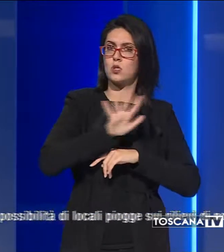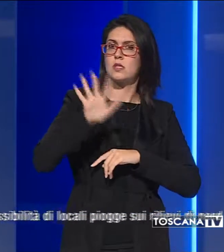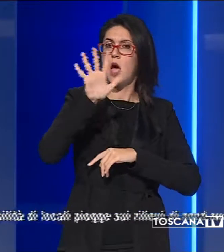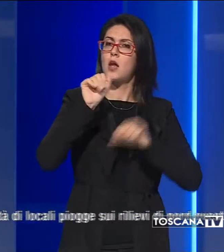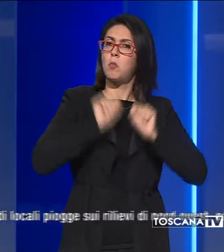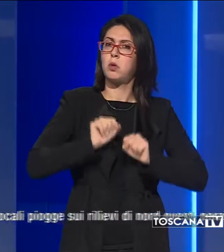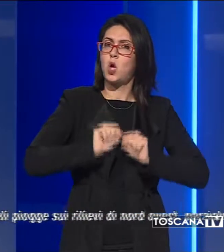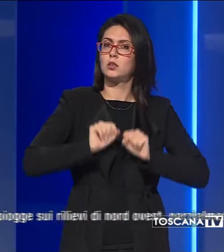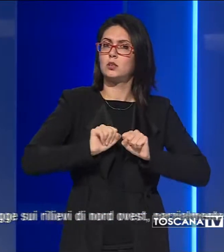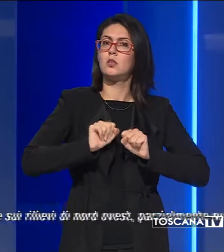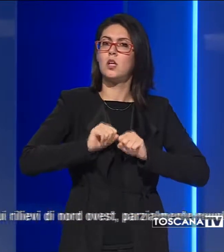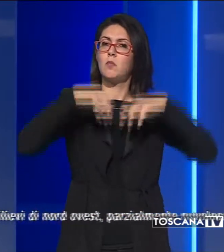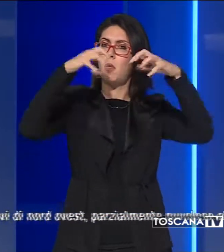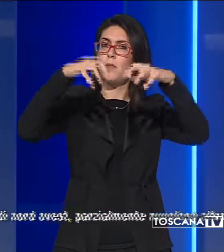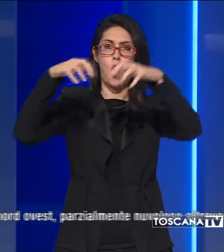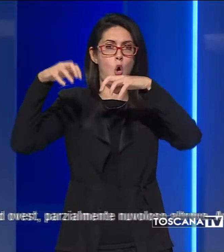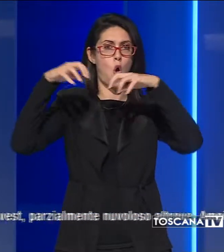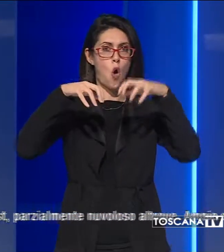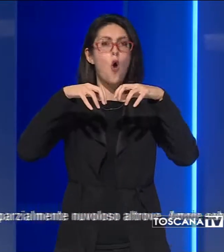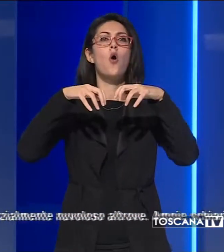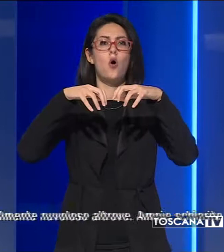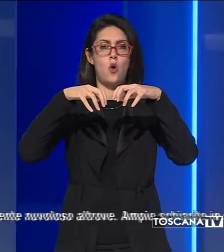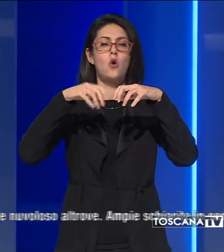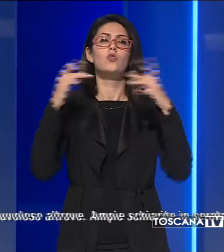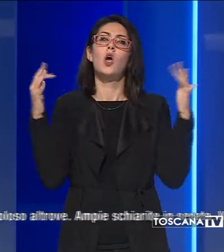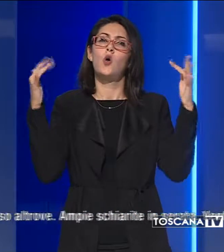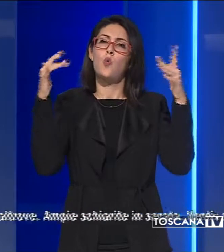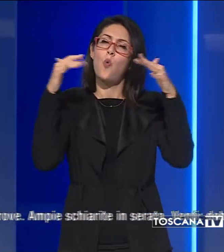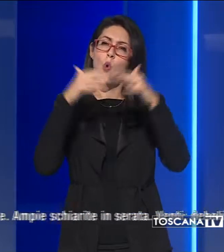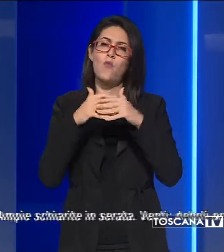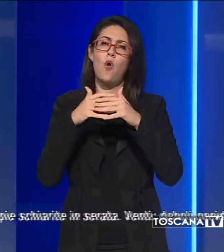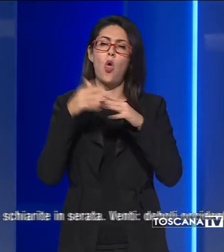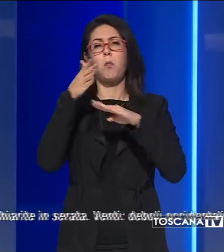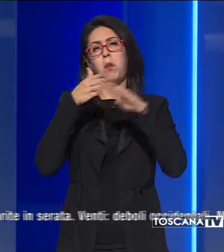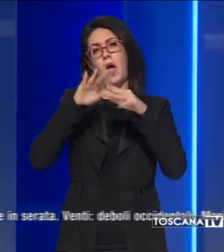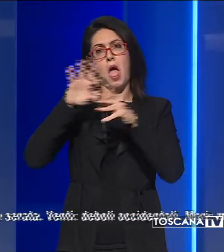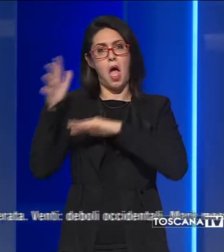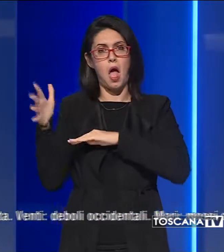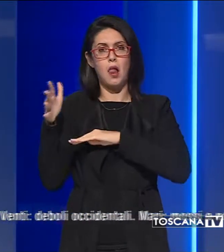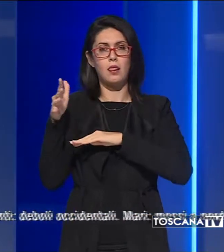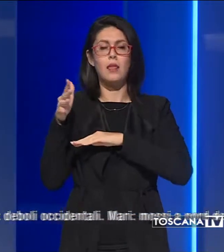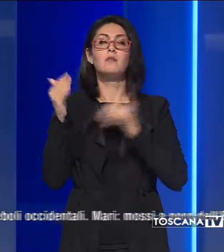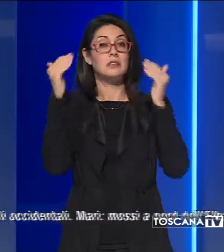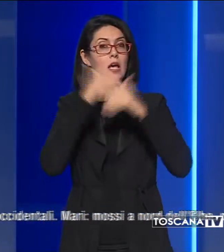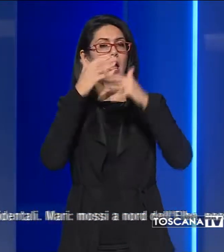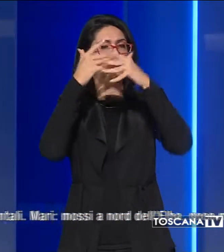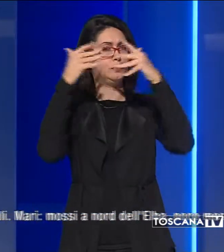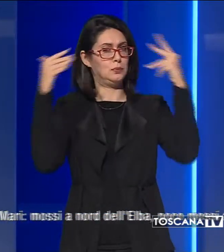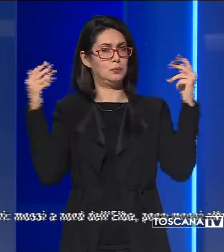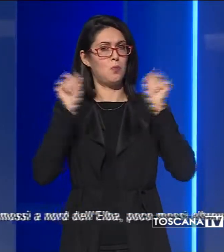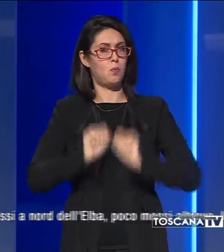possibilità di locali piogge, parzialmente nuvoloso invece altrove. Ampie schiarite però in serata,